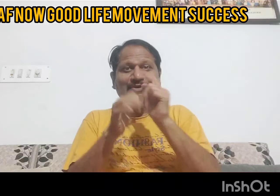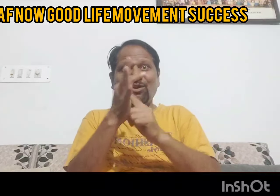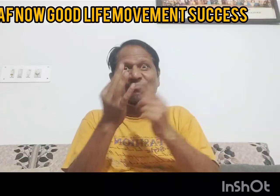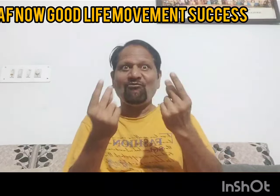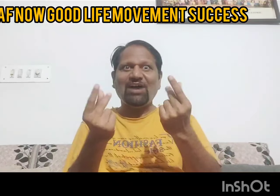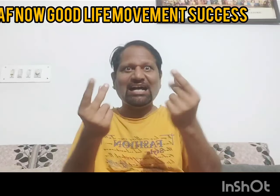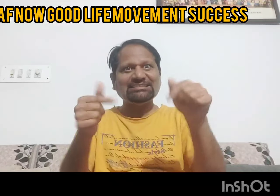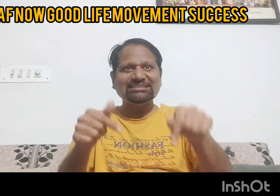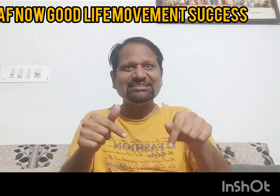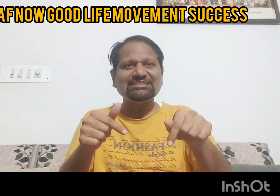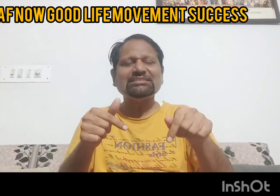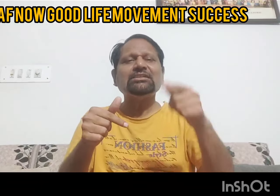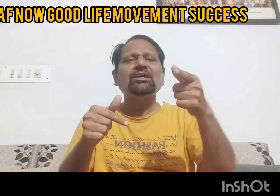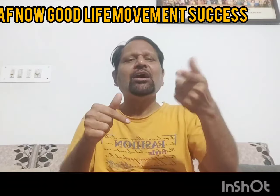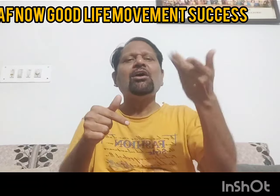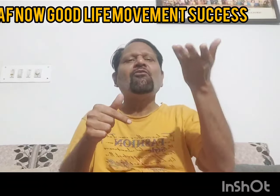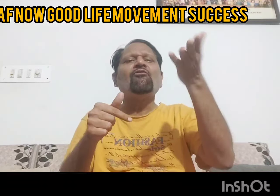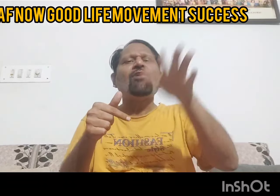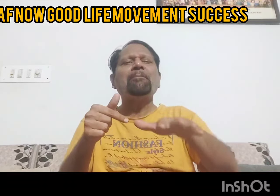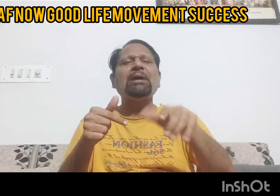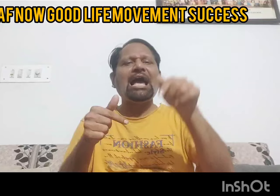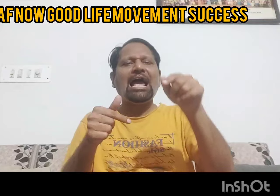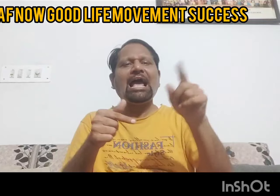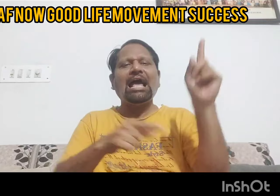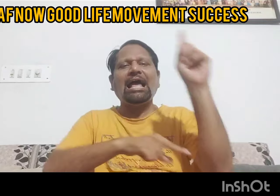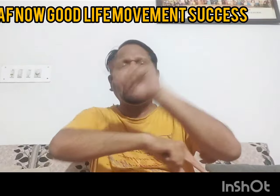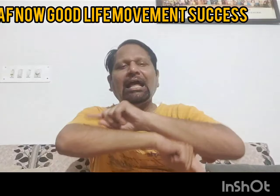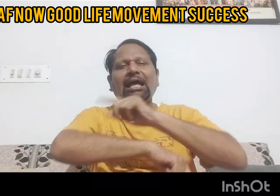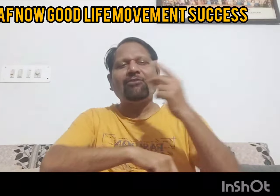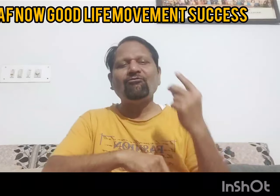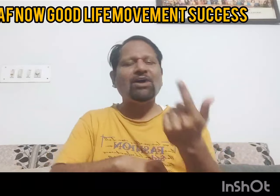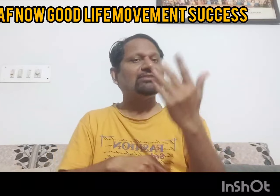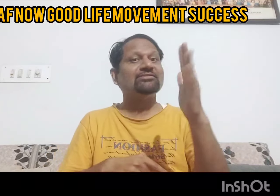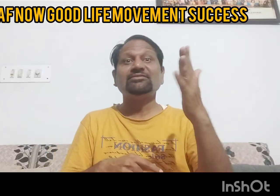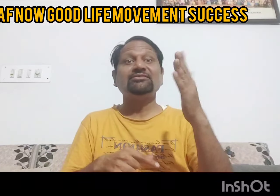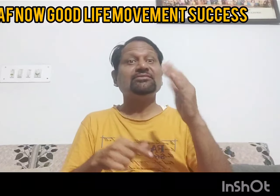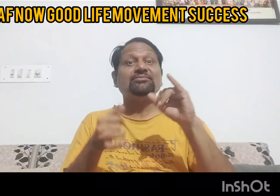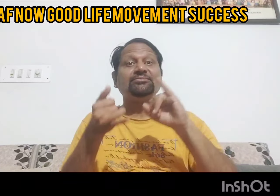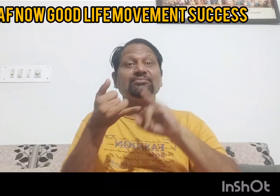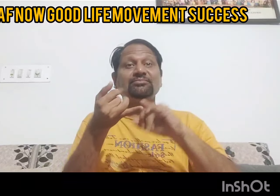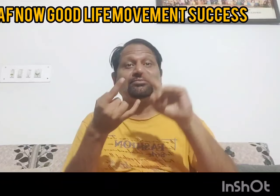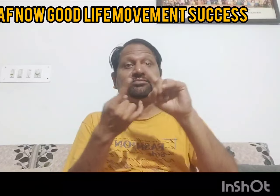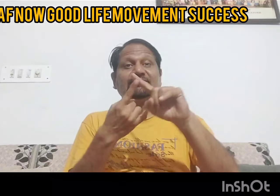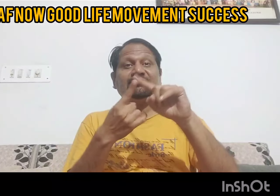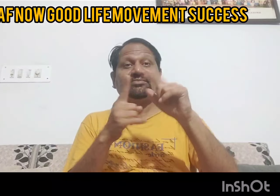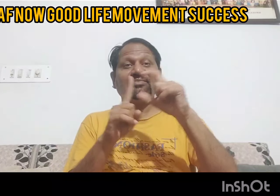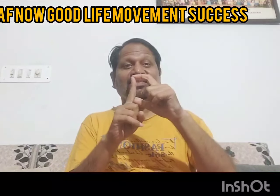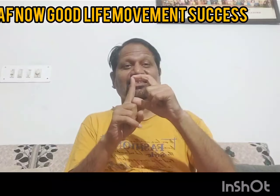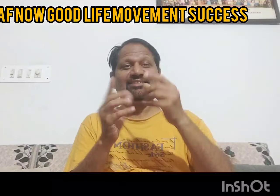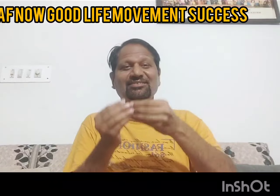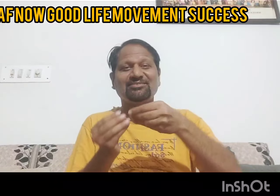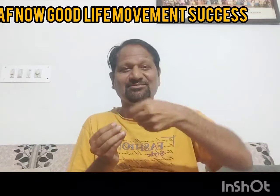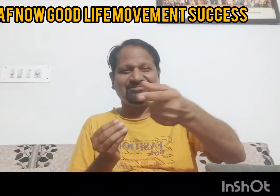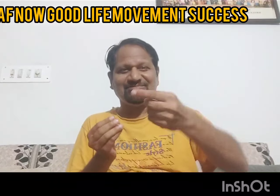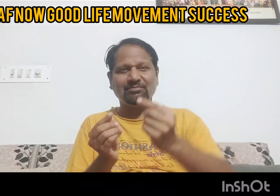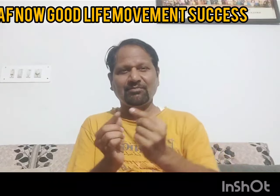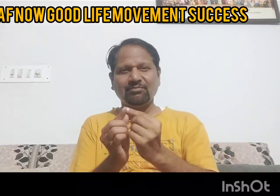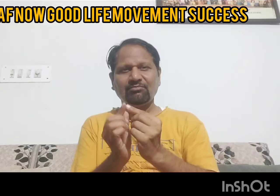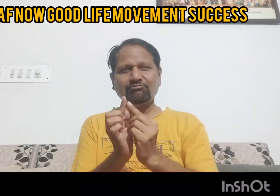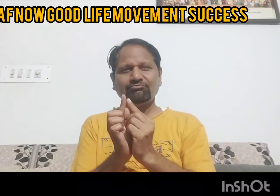जनों की विशेश भरती अभियान प्रारम हुआ ऐसा अभियान पूरे भारत में हो यह एक जैसे हम बीज रूपन करते हैं